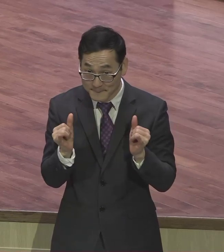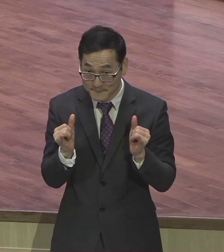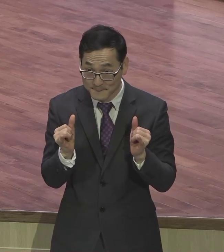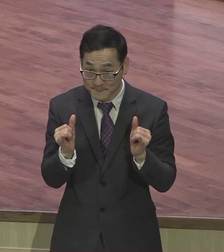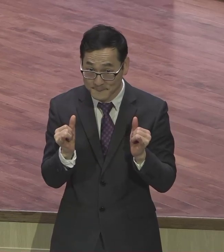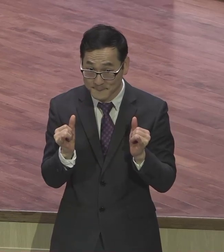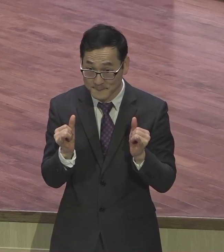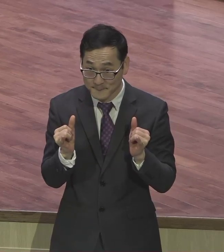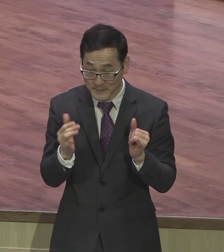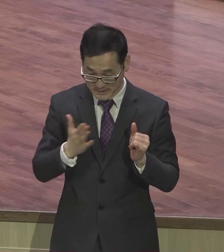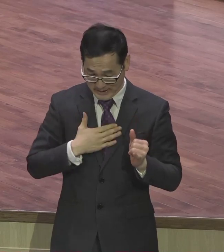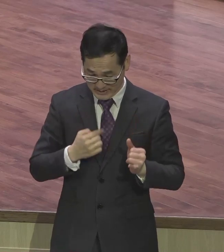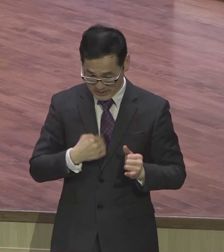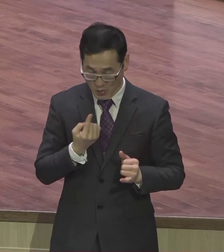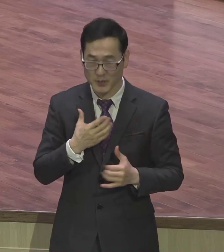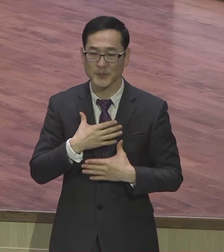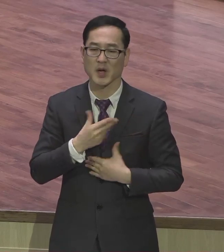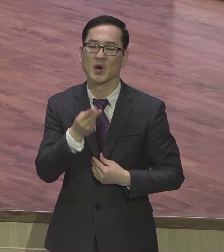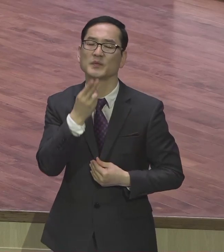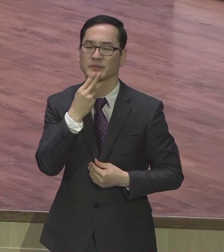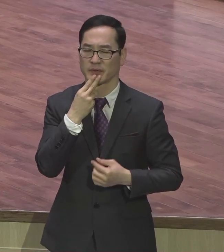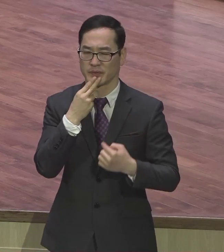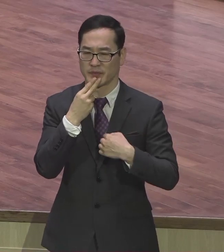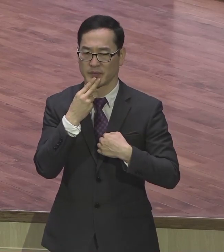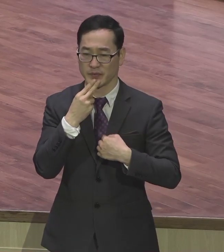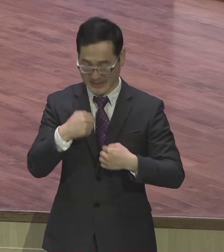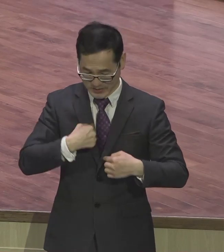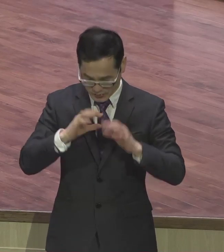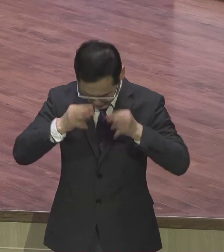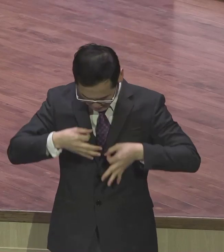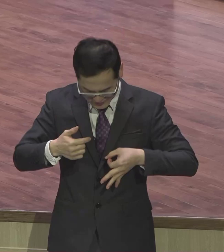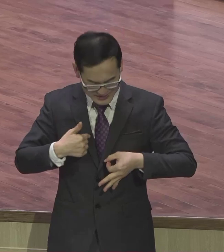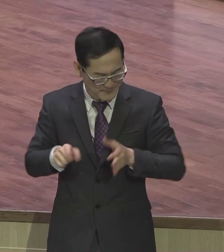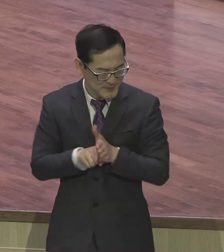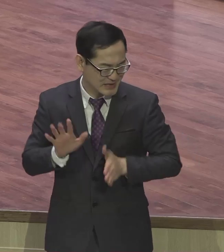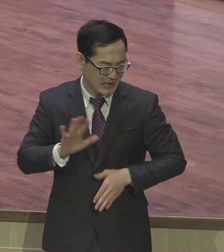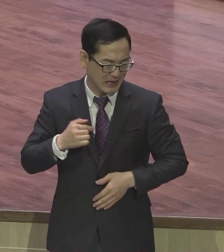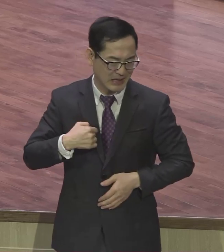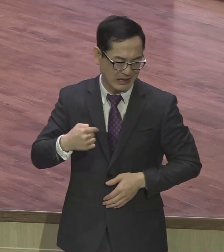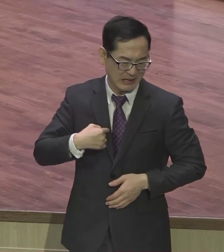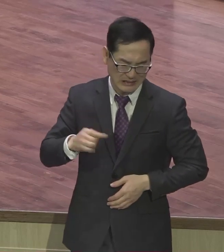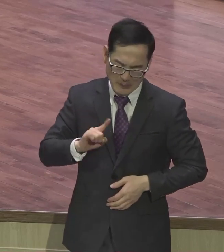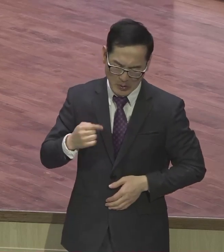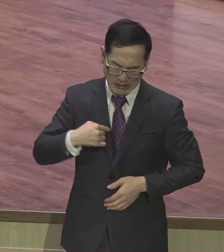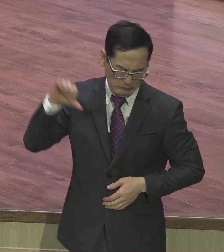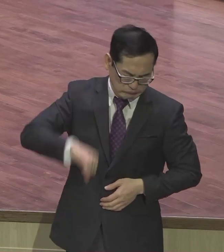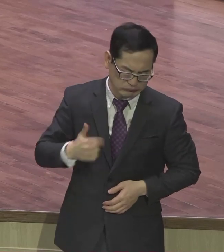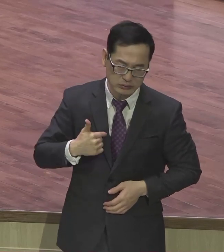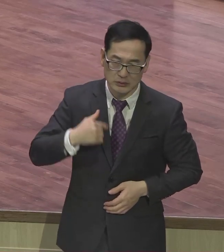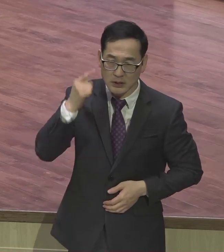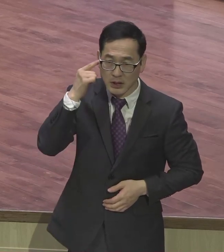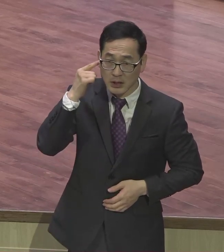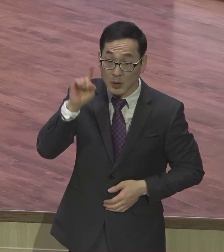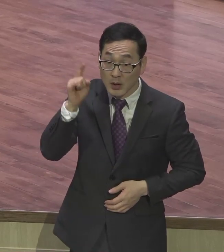평안하지 않아서 그래요 자기 자신도 못 믿어 그 이유가 뭐냐 하나님과 평안하지 않아서